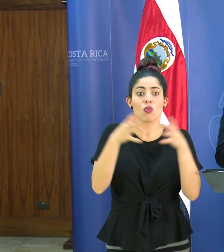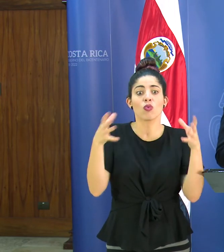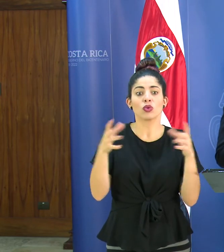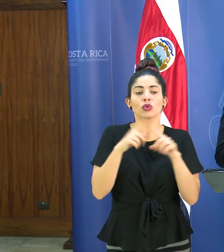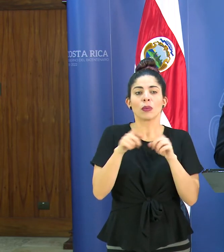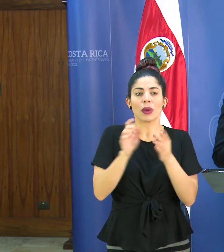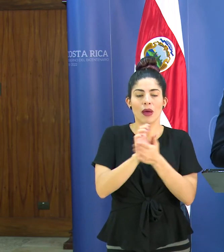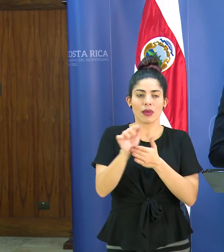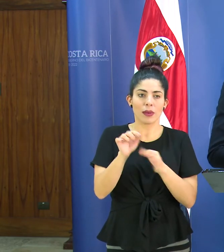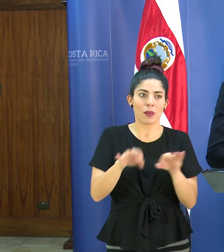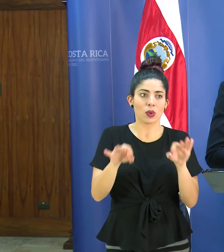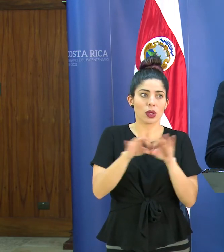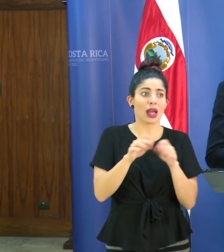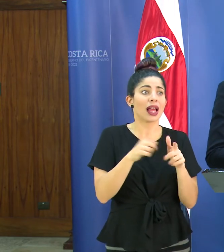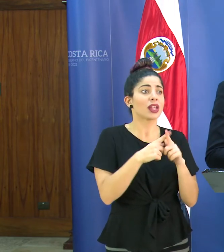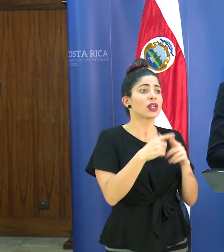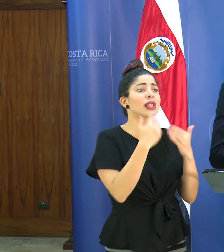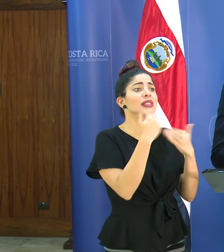son muy importantes